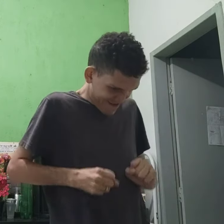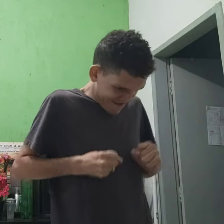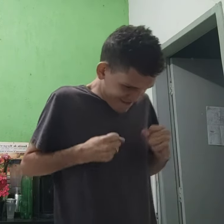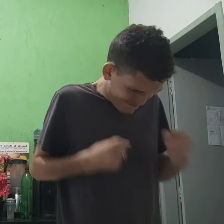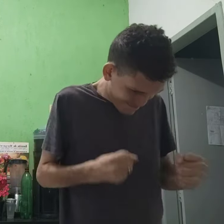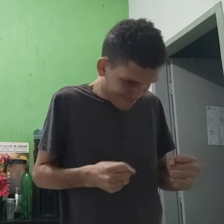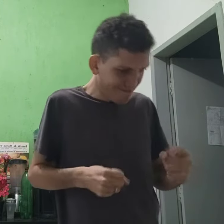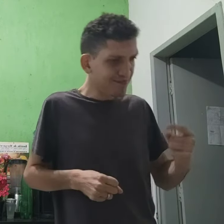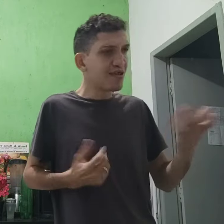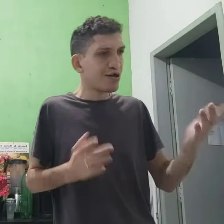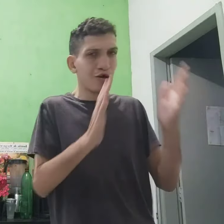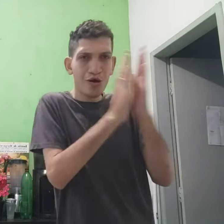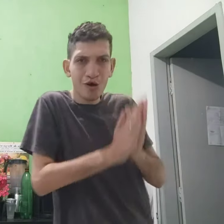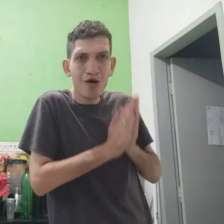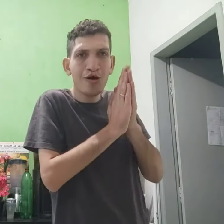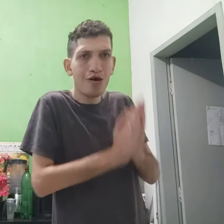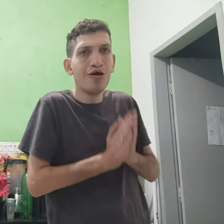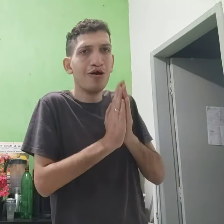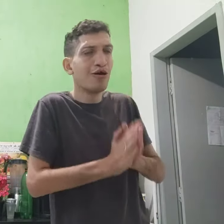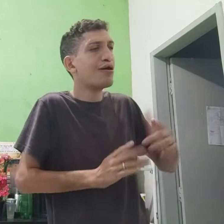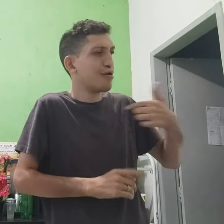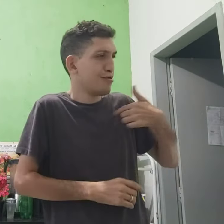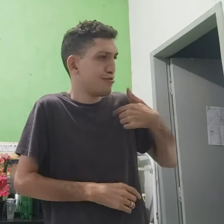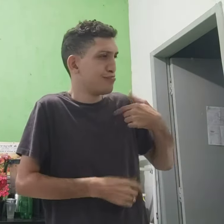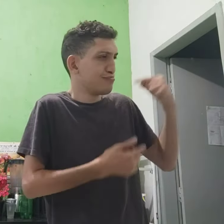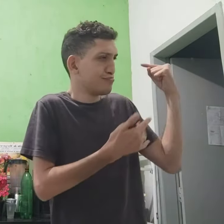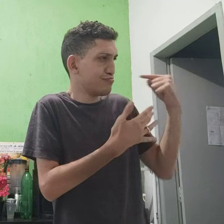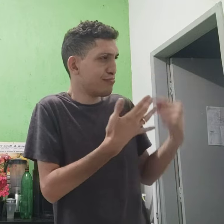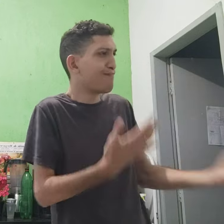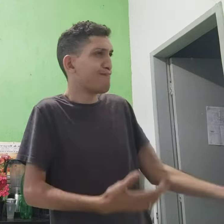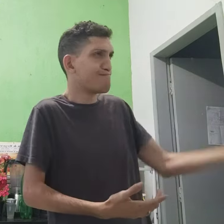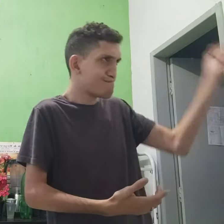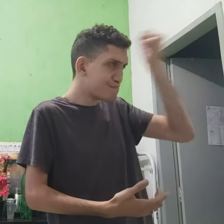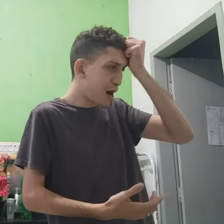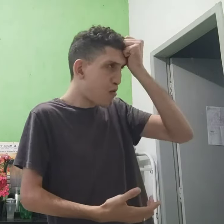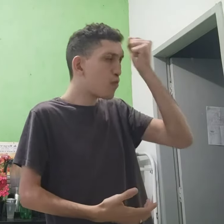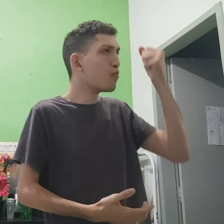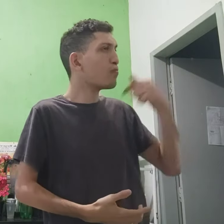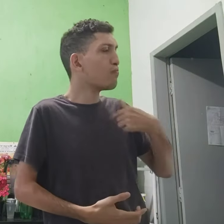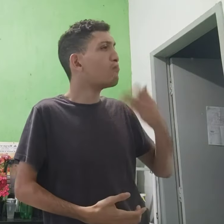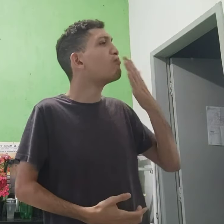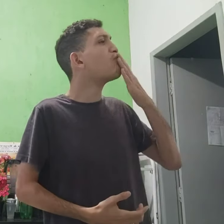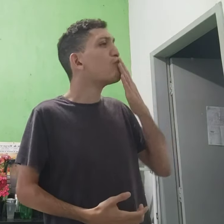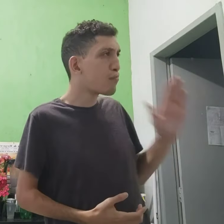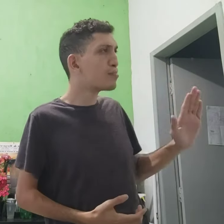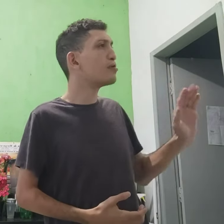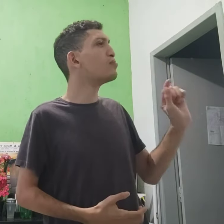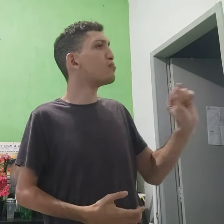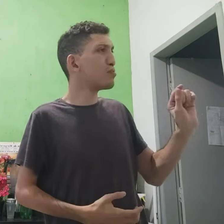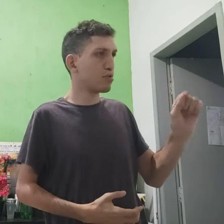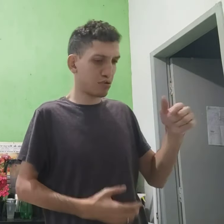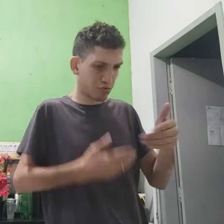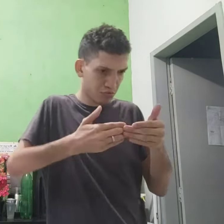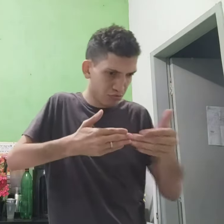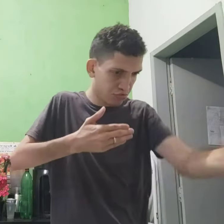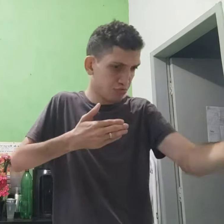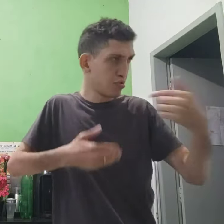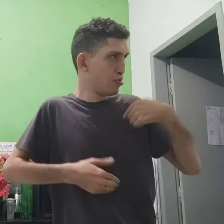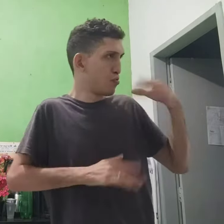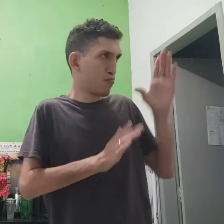mudar como a minha resposta, começar a orar. Eu, várias coisas, me arrependo. Eu te peço que,